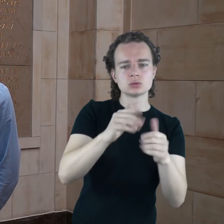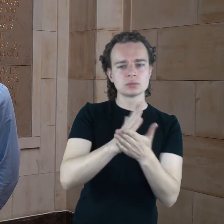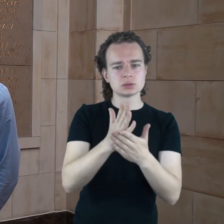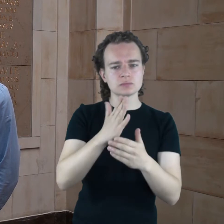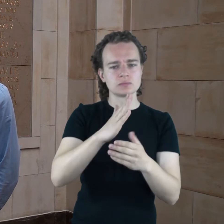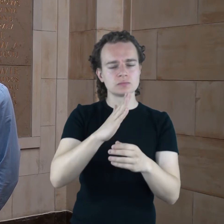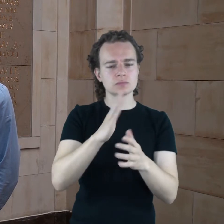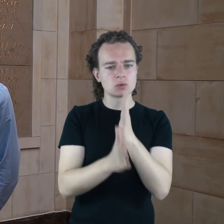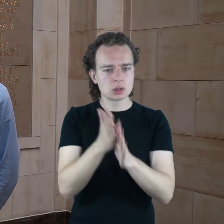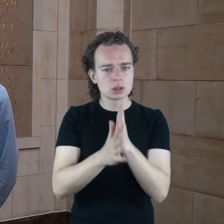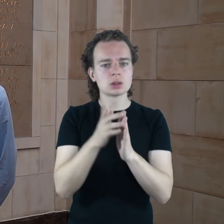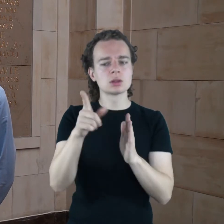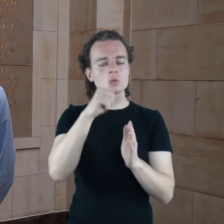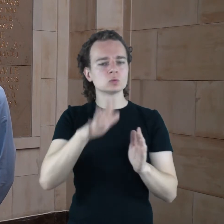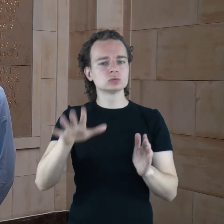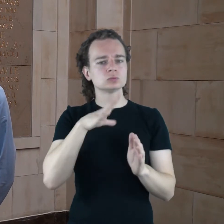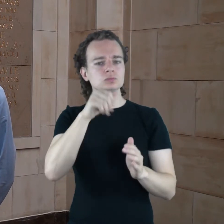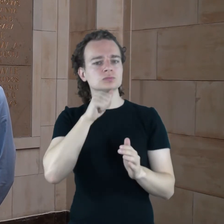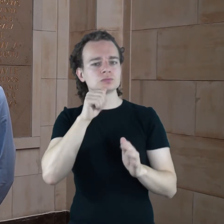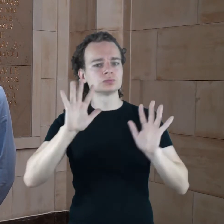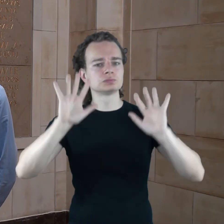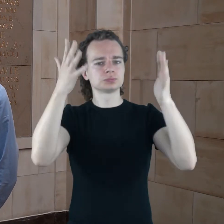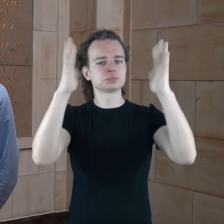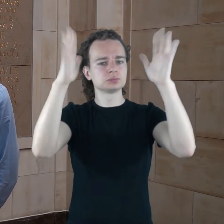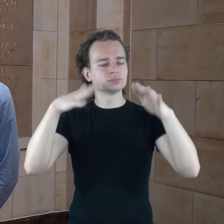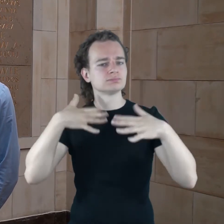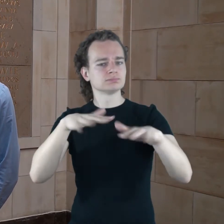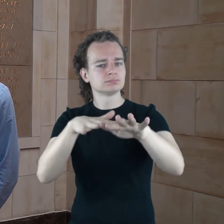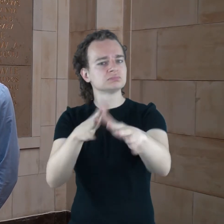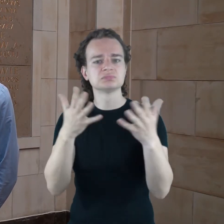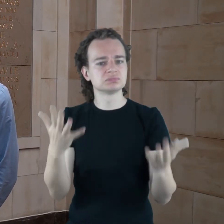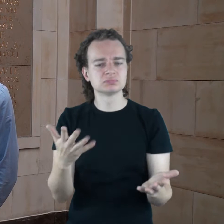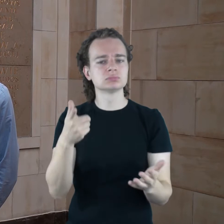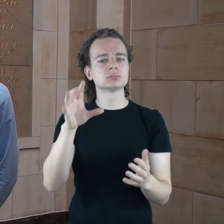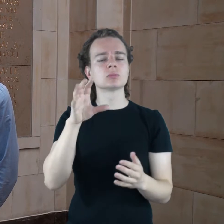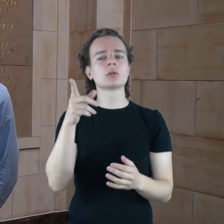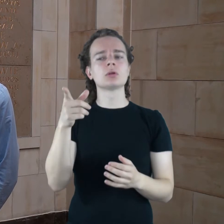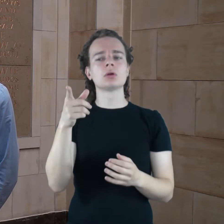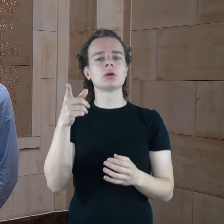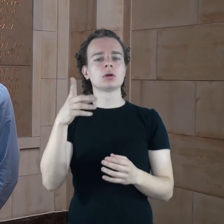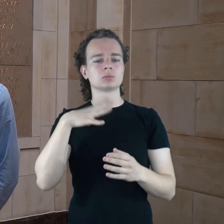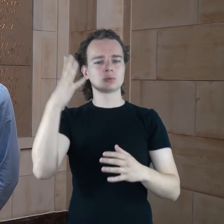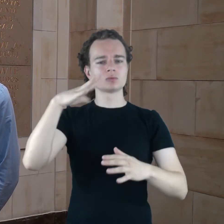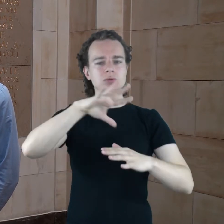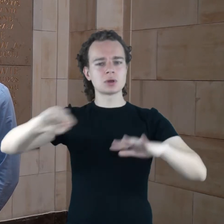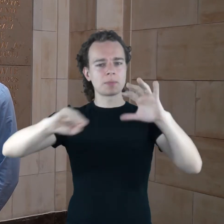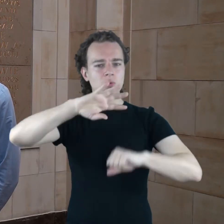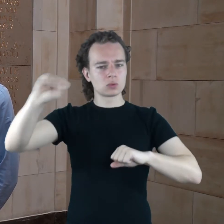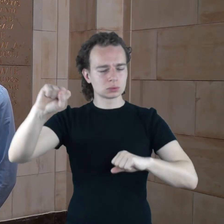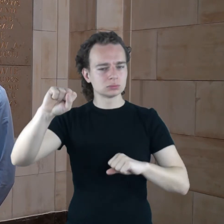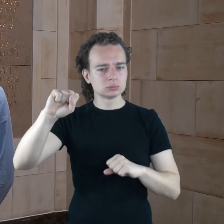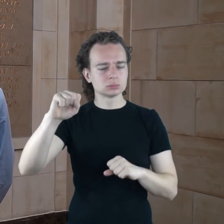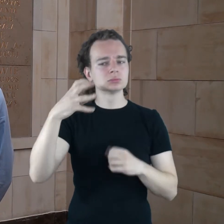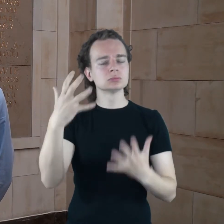Polski po latach zaborów. Staramy się w programie towarzyszącym wystawy